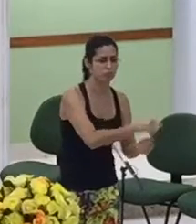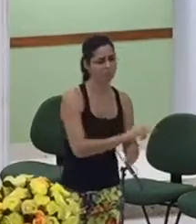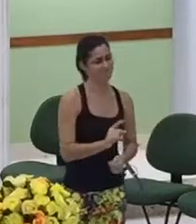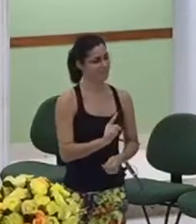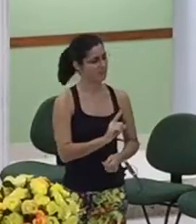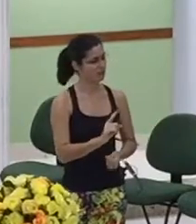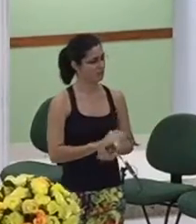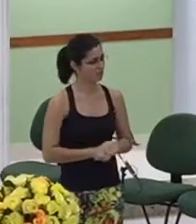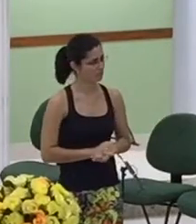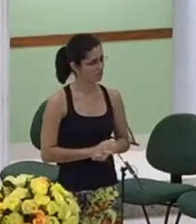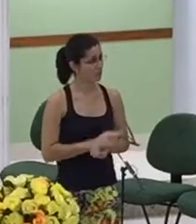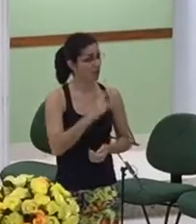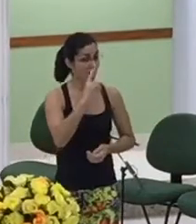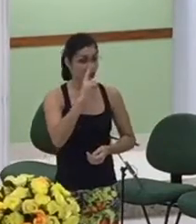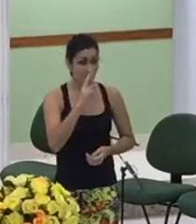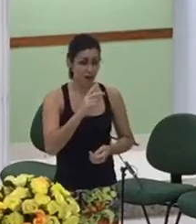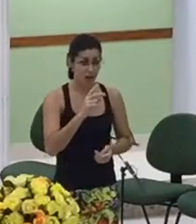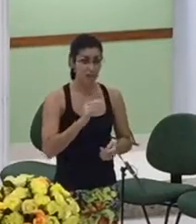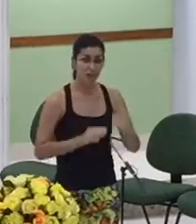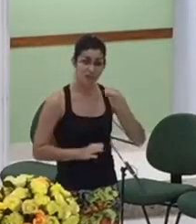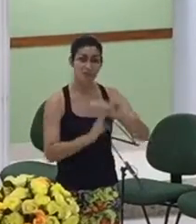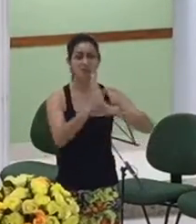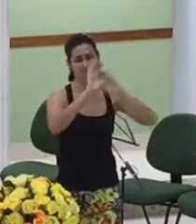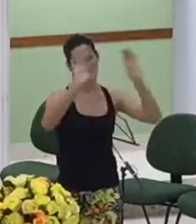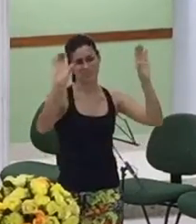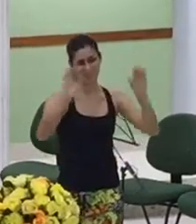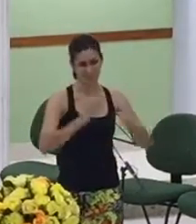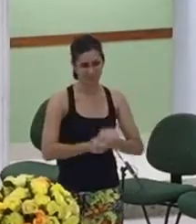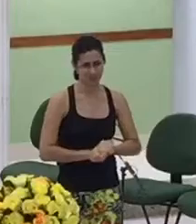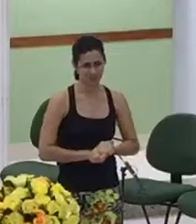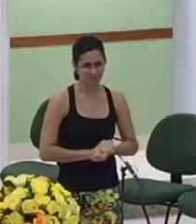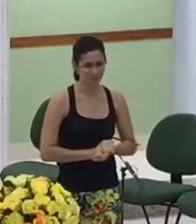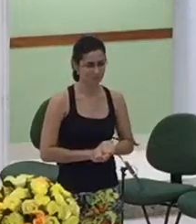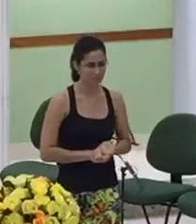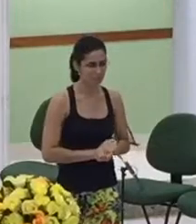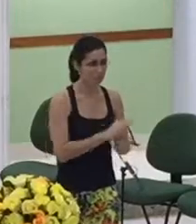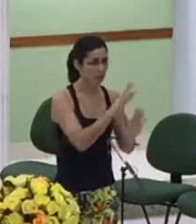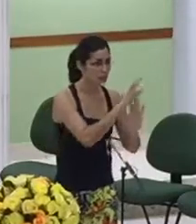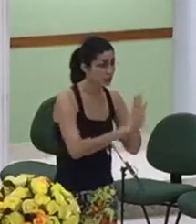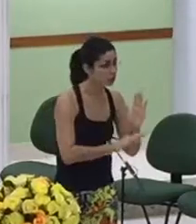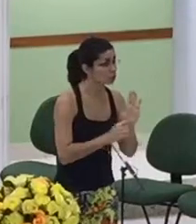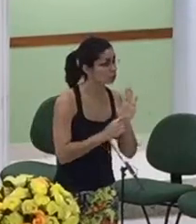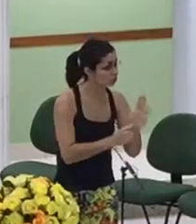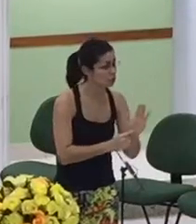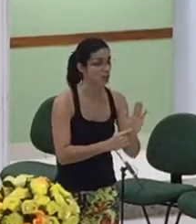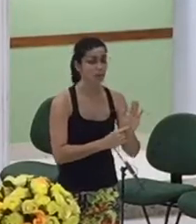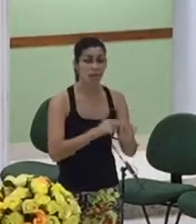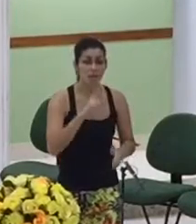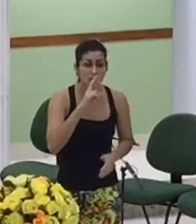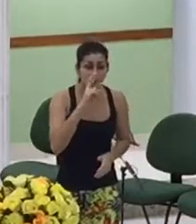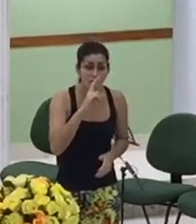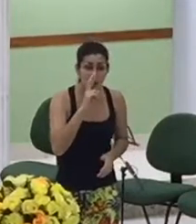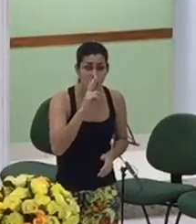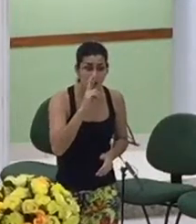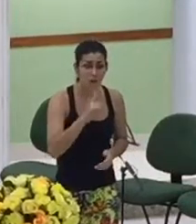ler essa palavra porque o autor de Hebreus tem cuidado de dizer que ela não pereceu ela não se perdeu